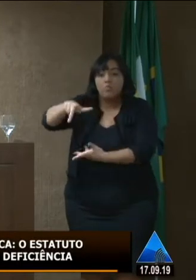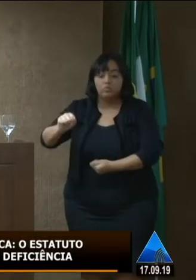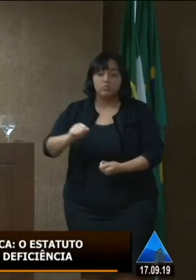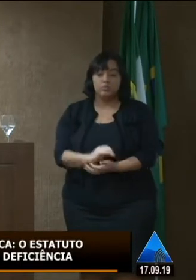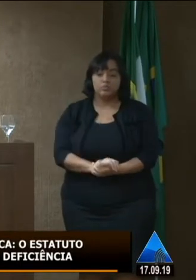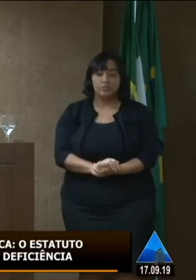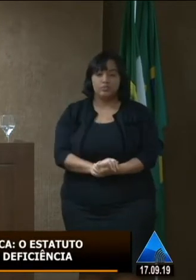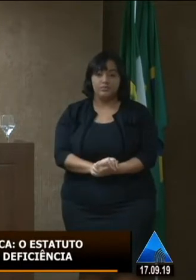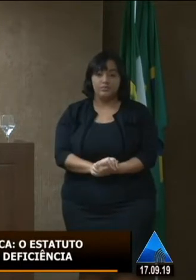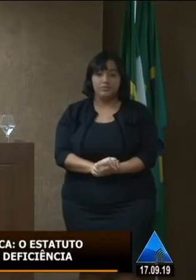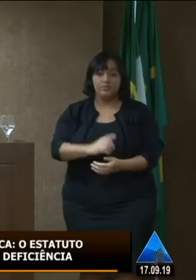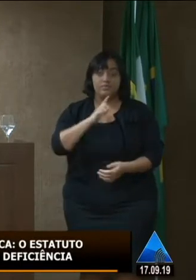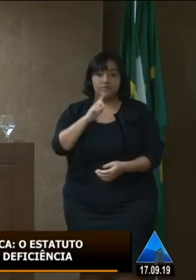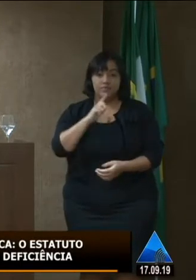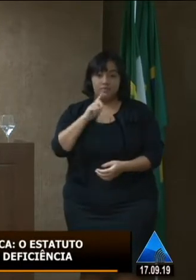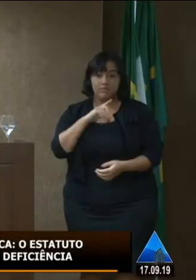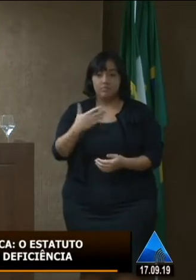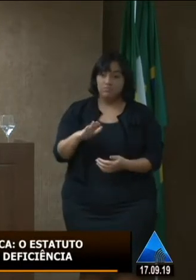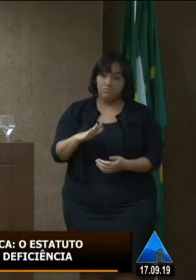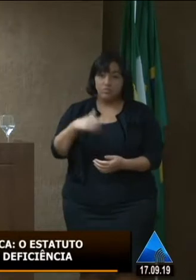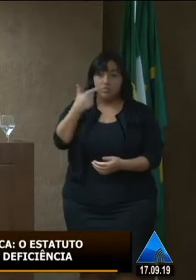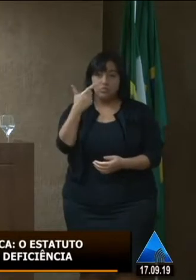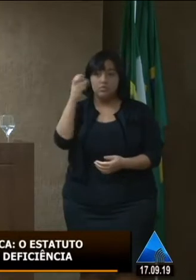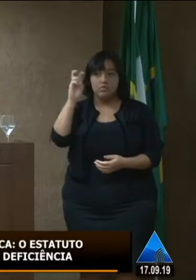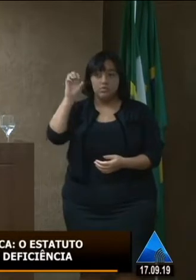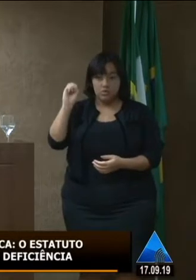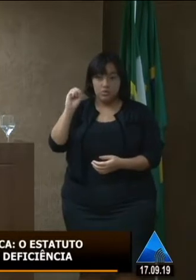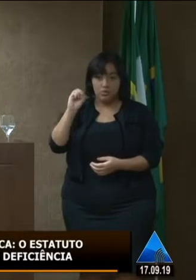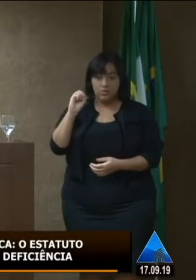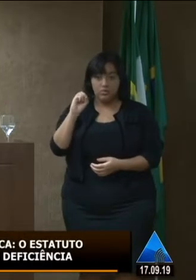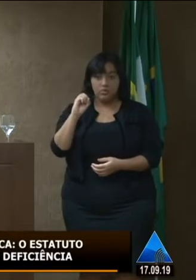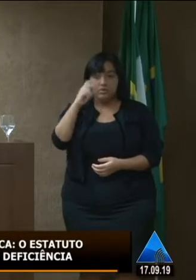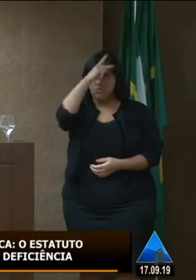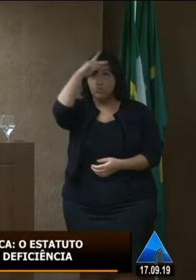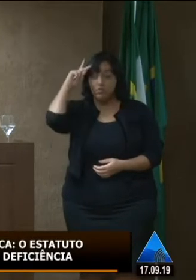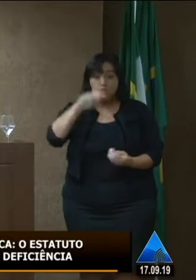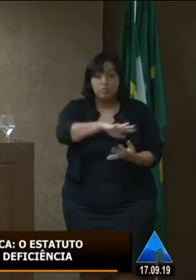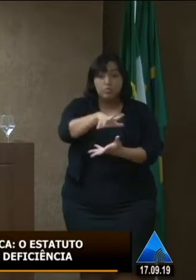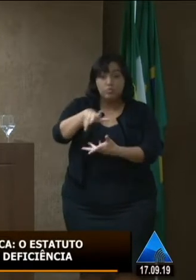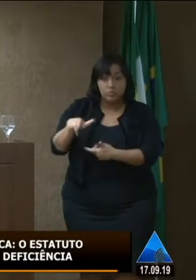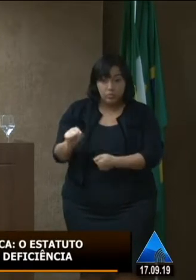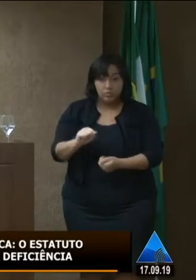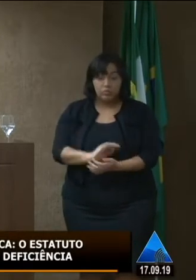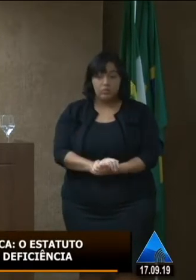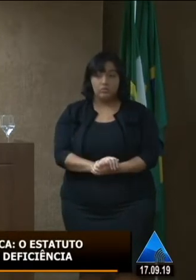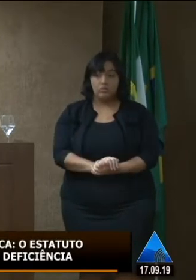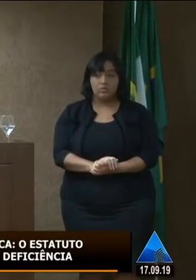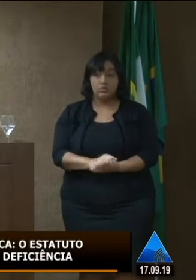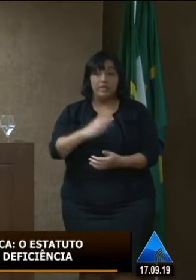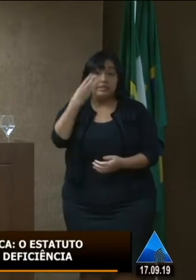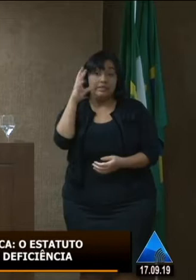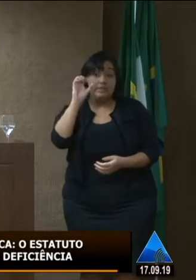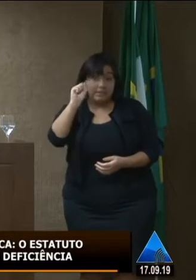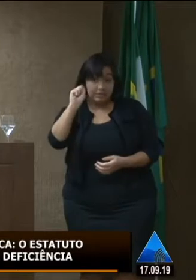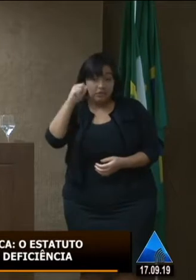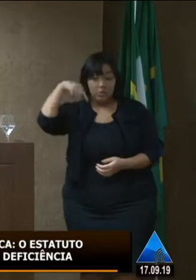existe aproximadamente 250 pessoas no mundo e dessas 250 pessoas 38